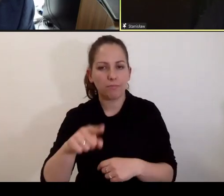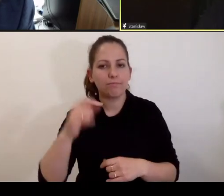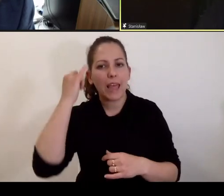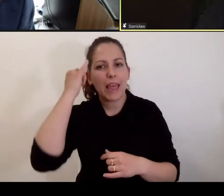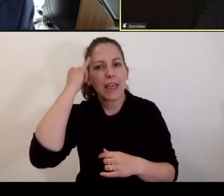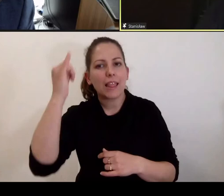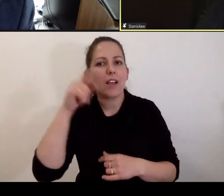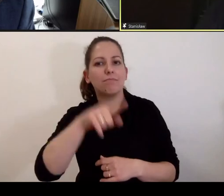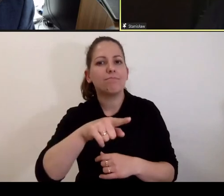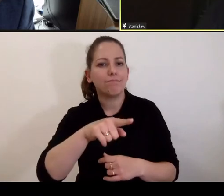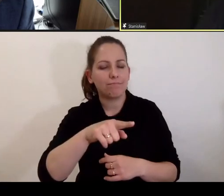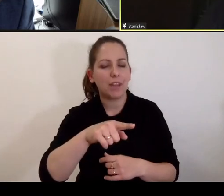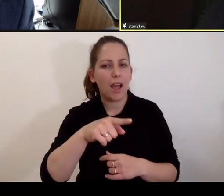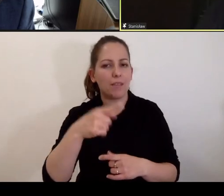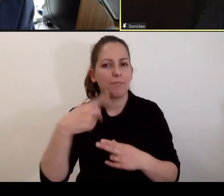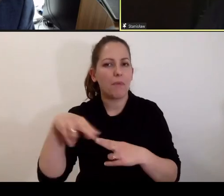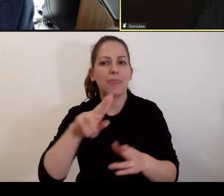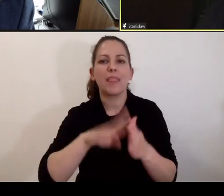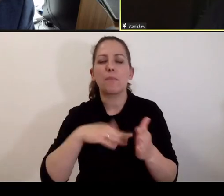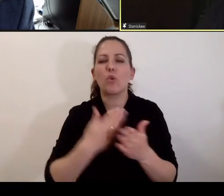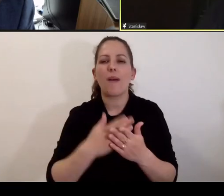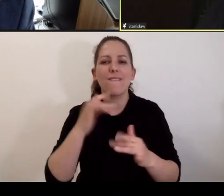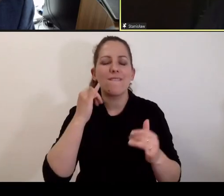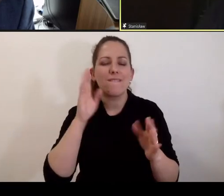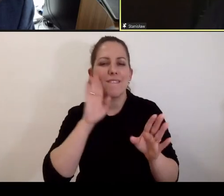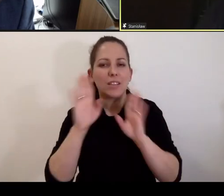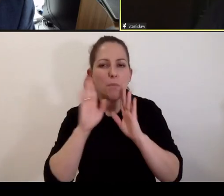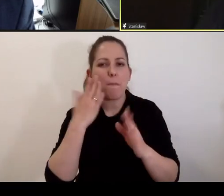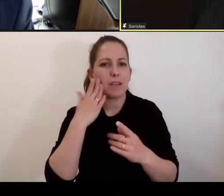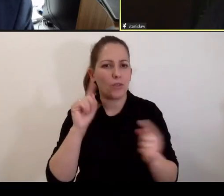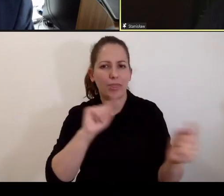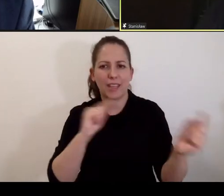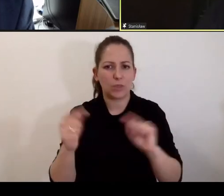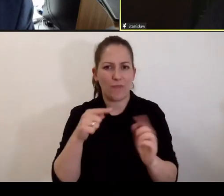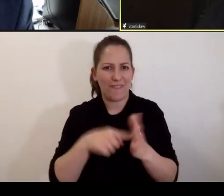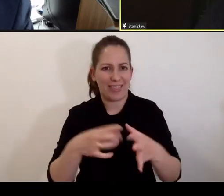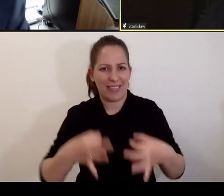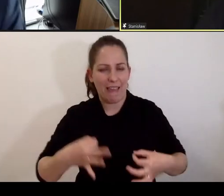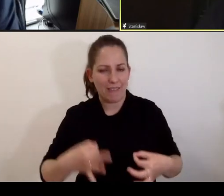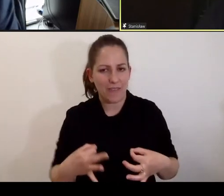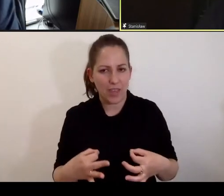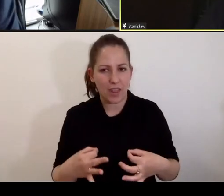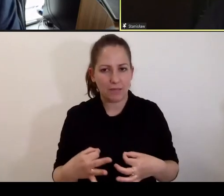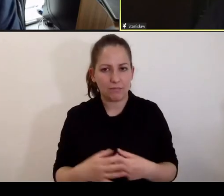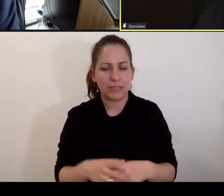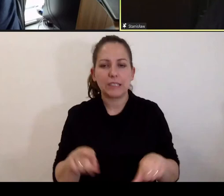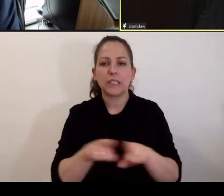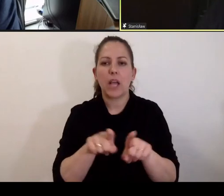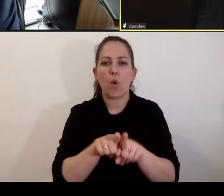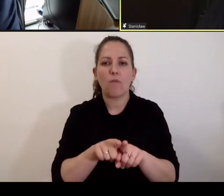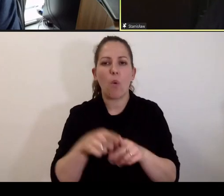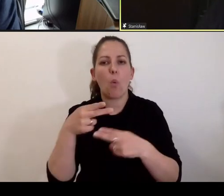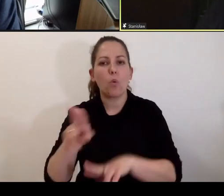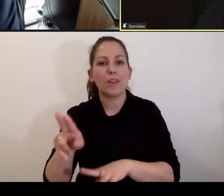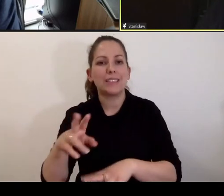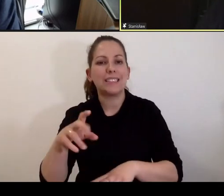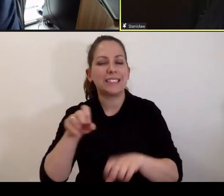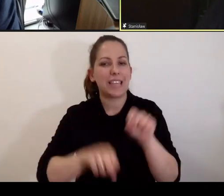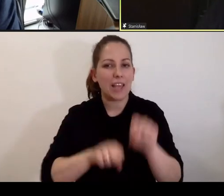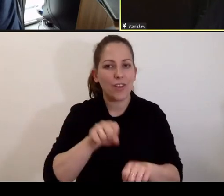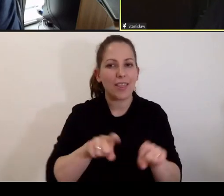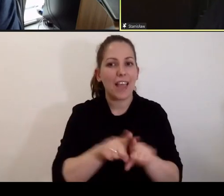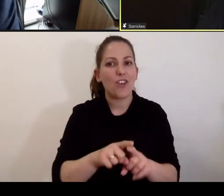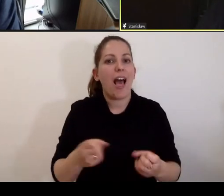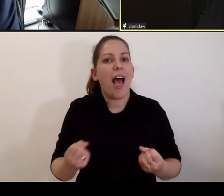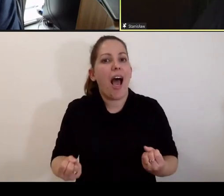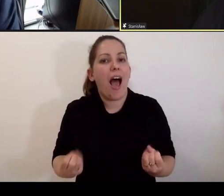kontradyktoryjności. Na przykład na Facebooku zaczął się bardzo ciekawe dyskusje w tej chwili, zarówno z udziałem sędziów, jak i z udziałem